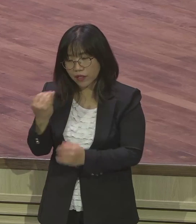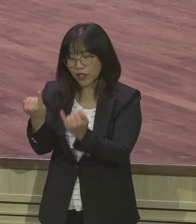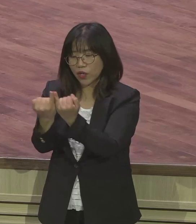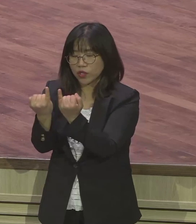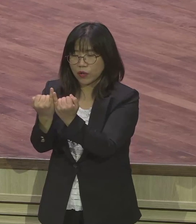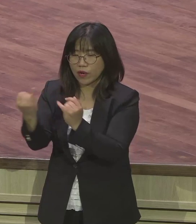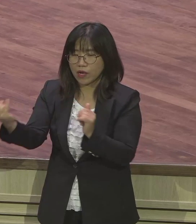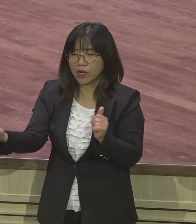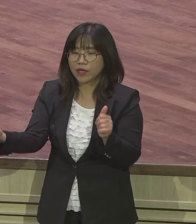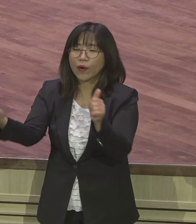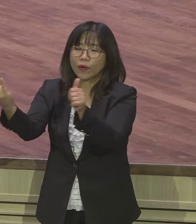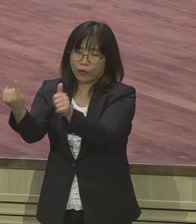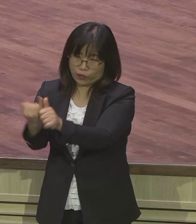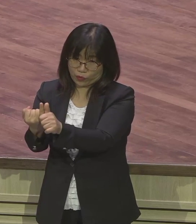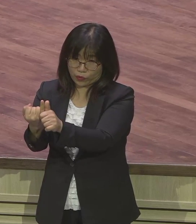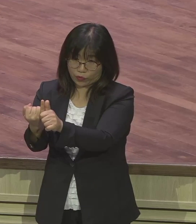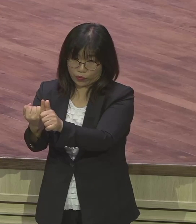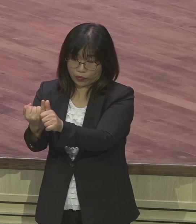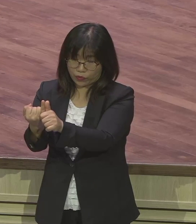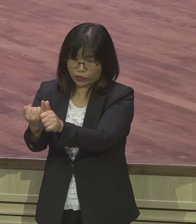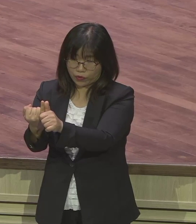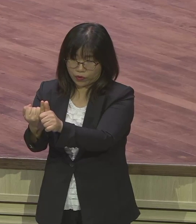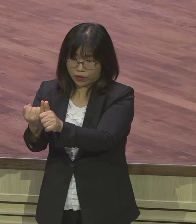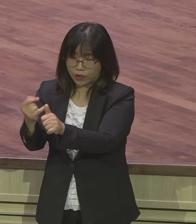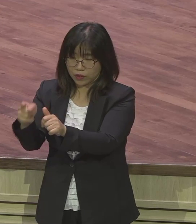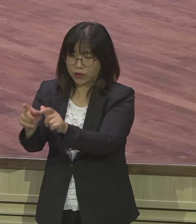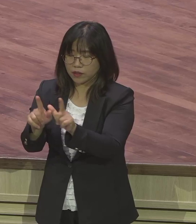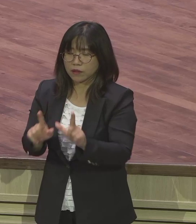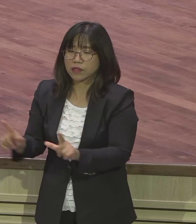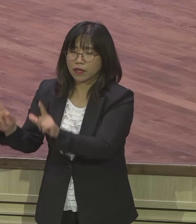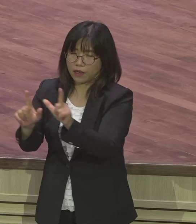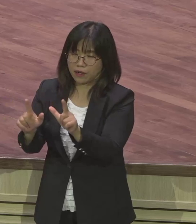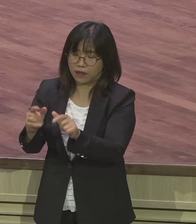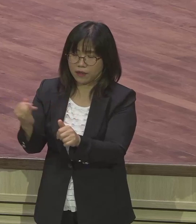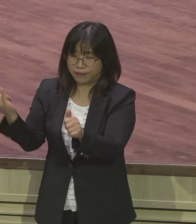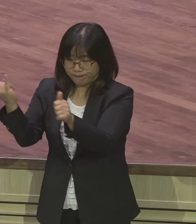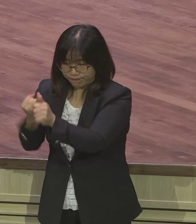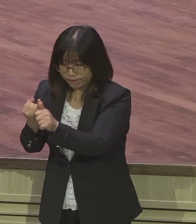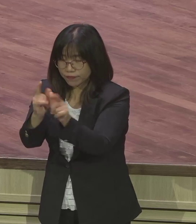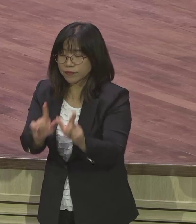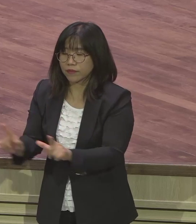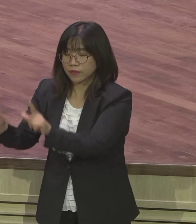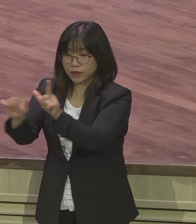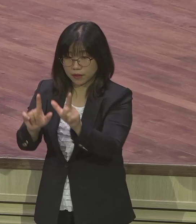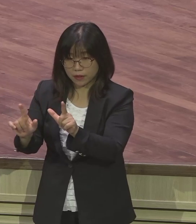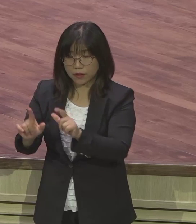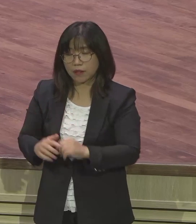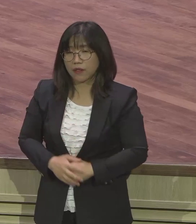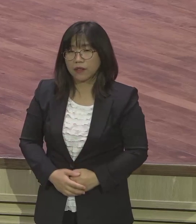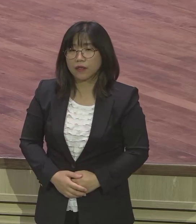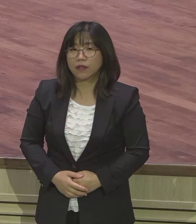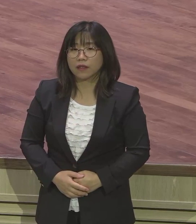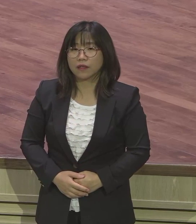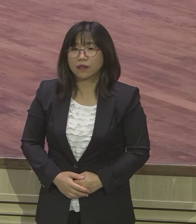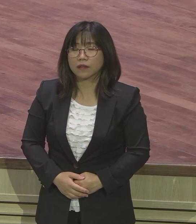여자와 결혼해서 완전히 정착했습니다 결혼해서 끝으로 볼 때는 별 문제 없어 보입니다 그런데